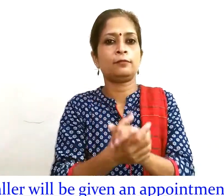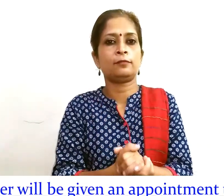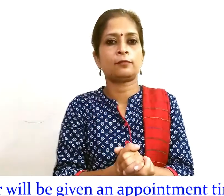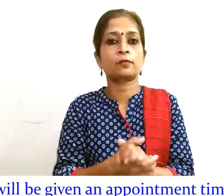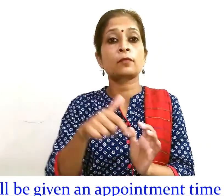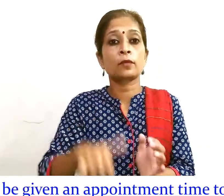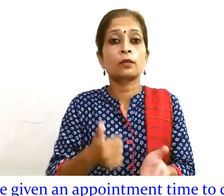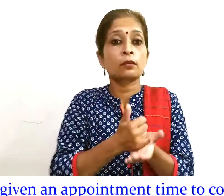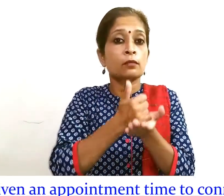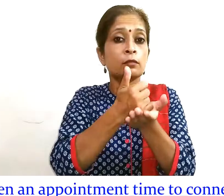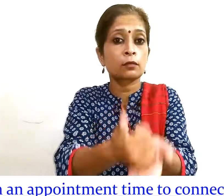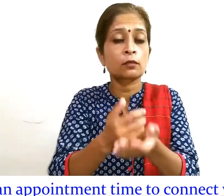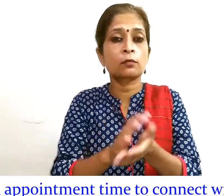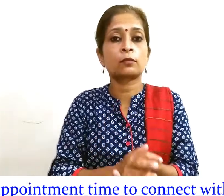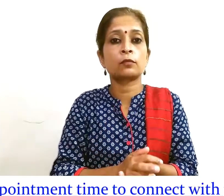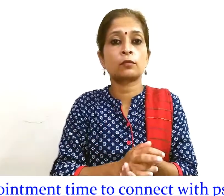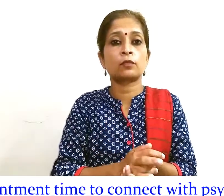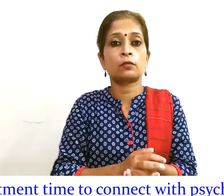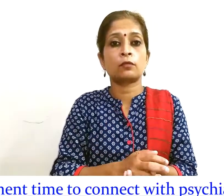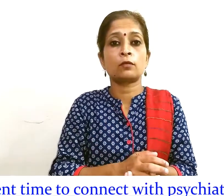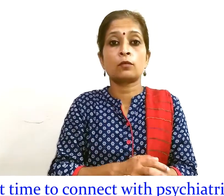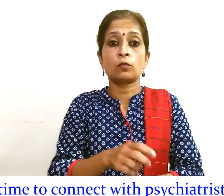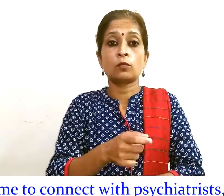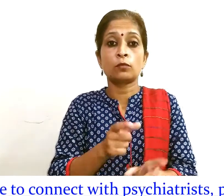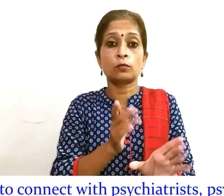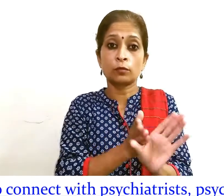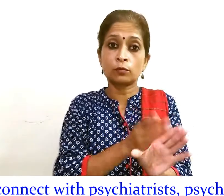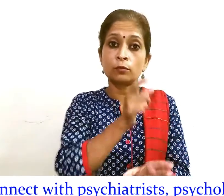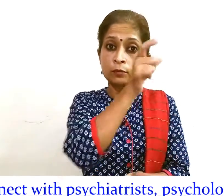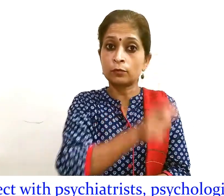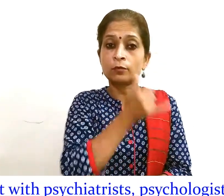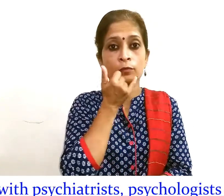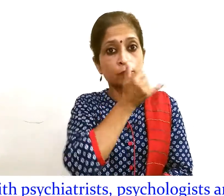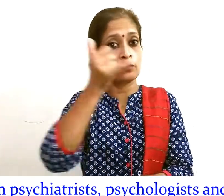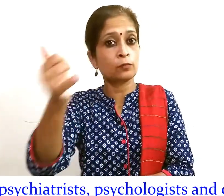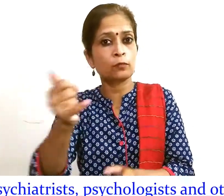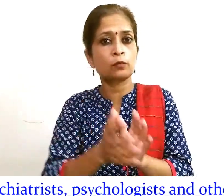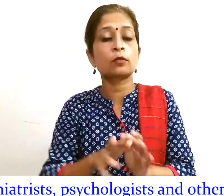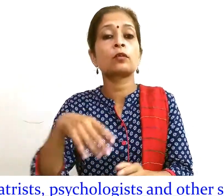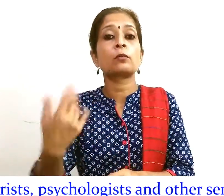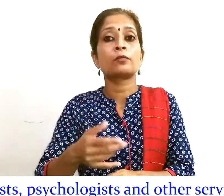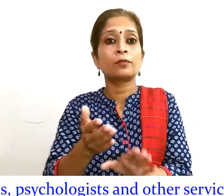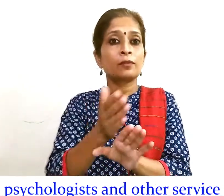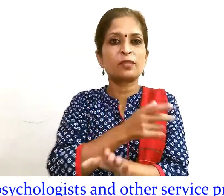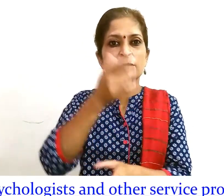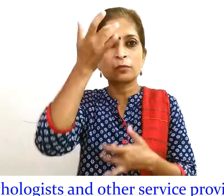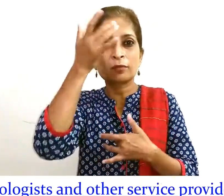सके, हल्पलाइन में कॉल बैक करने की भी सुविधा होगी, जिससे विशे विशेशग्य को फोन करने वाले के